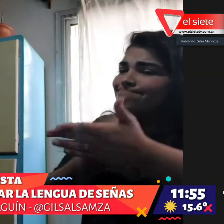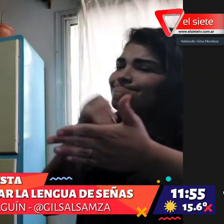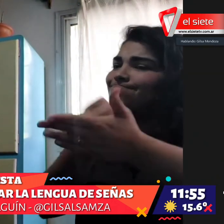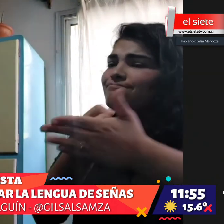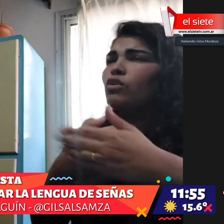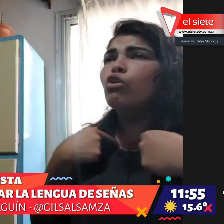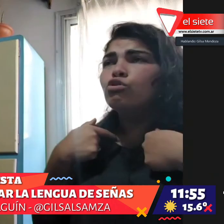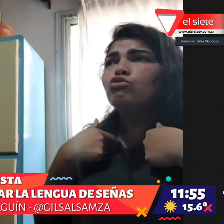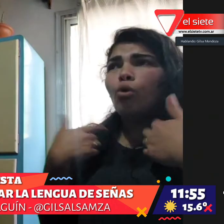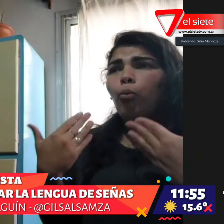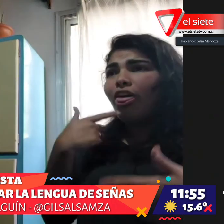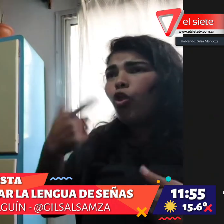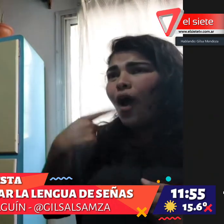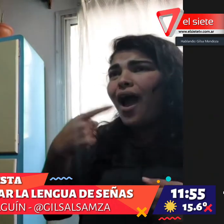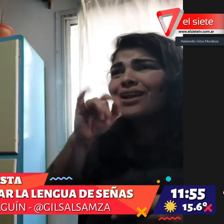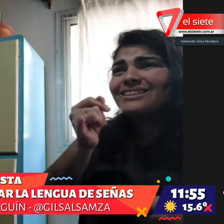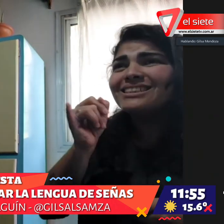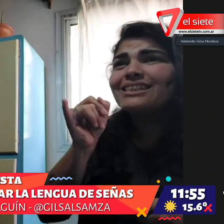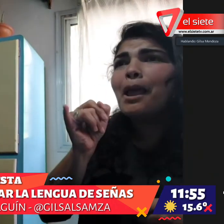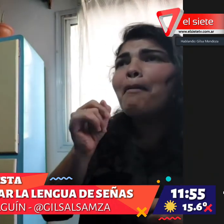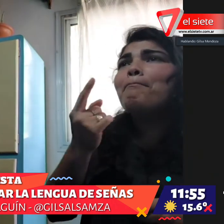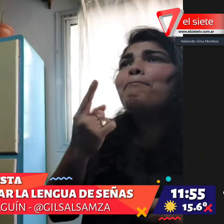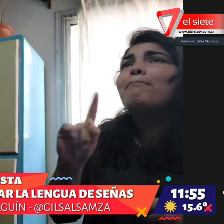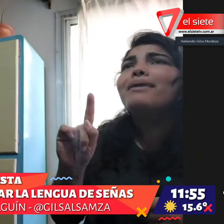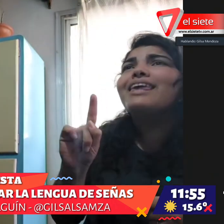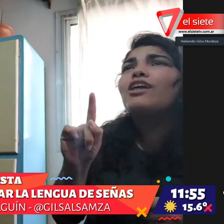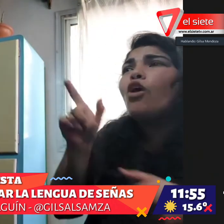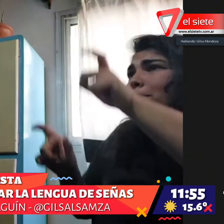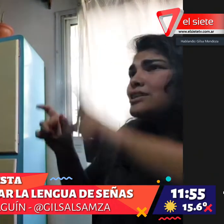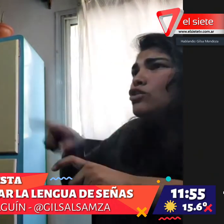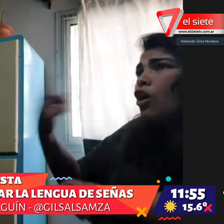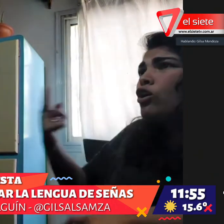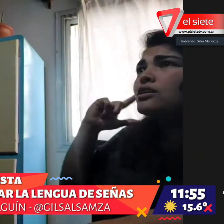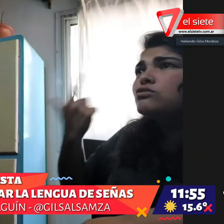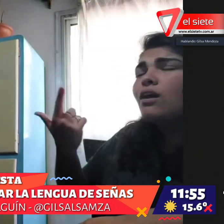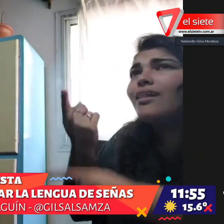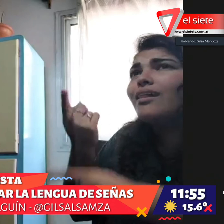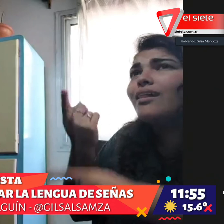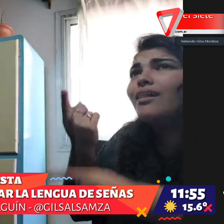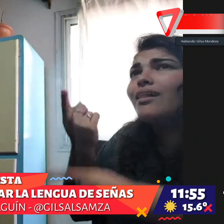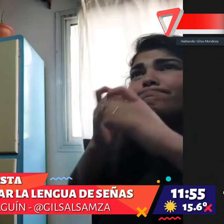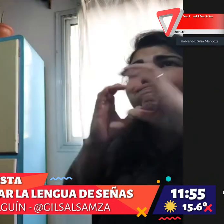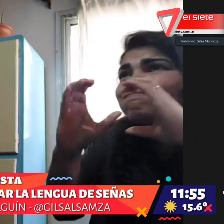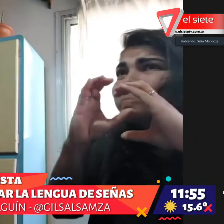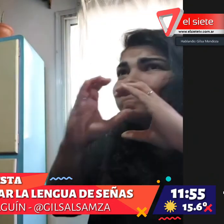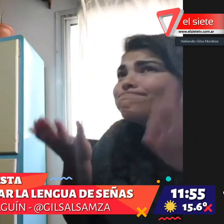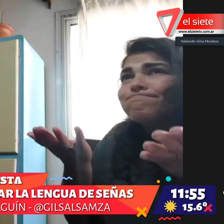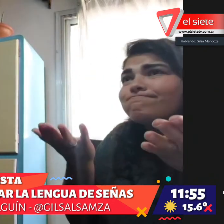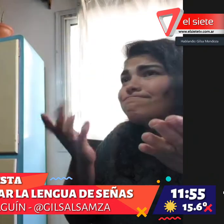necesitan y seguimos luchando por esto. Yo también puedo hablar, pero hay otras personas sordas que necesitan